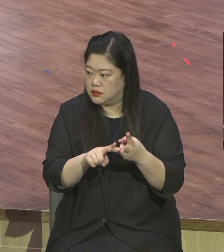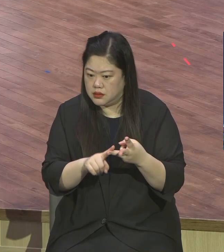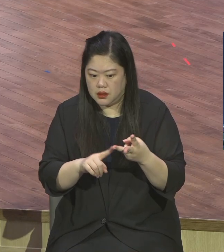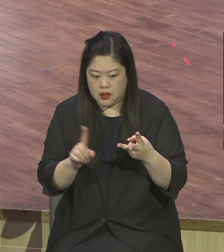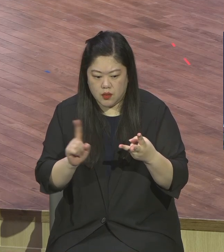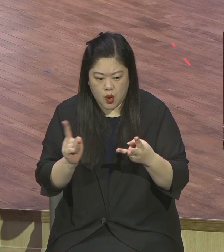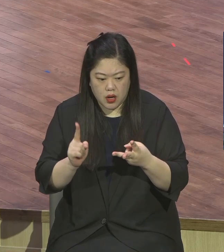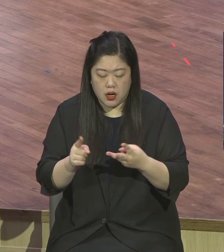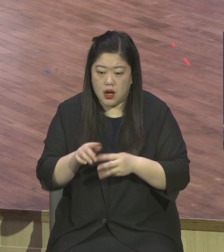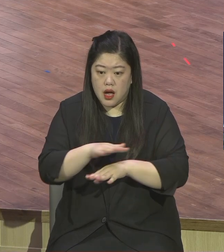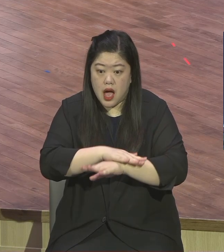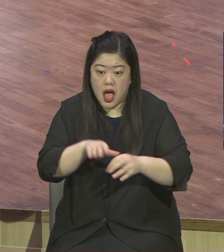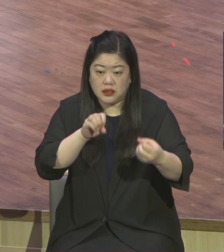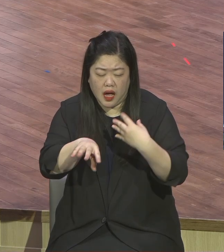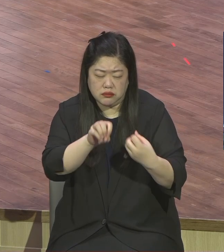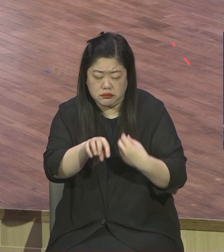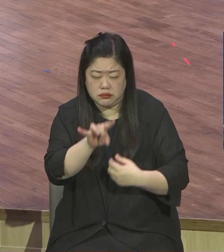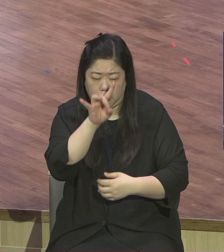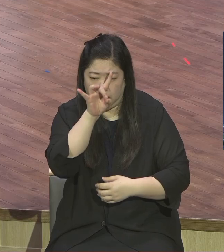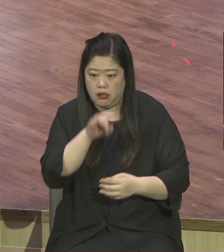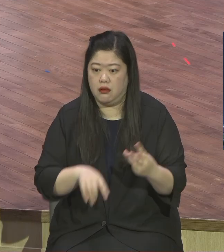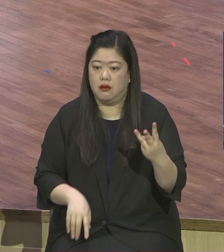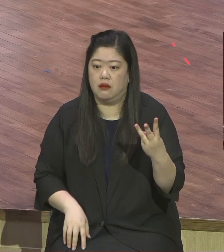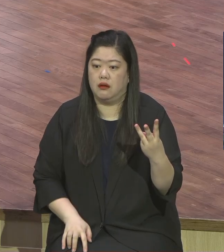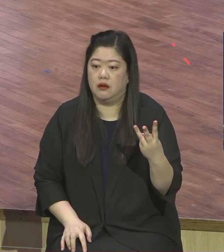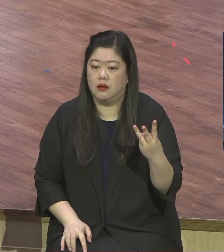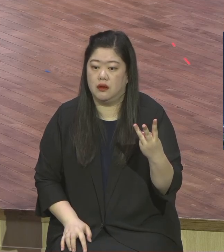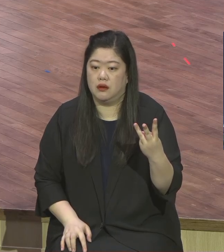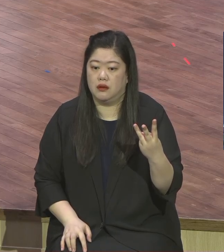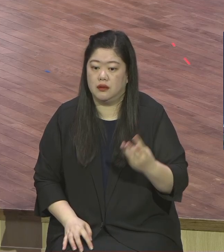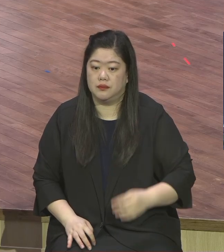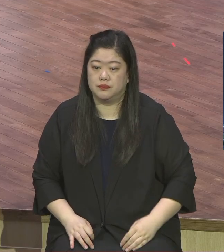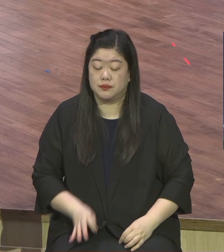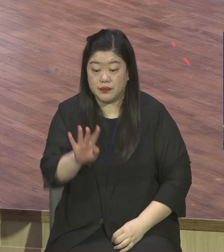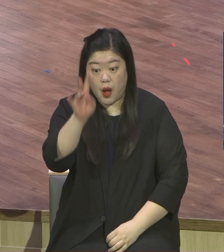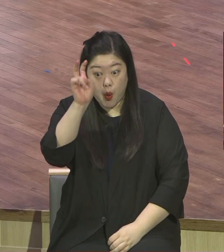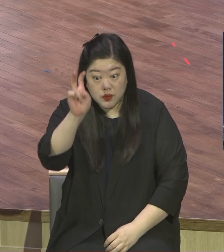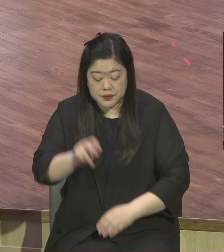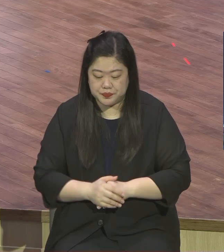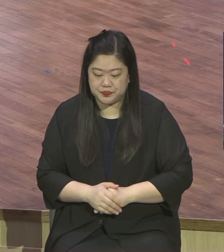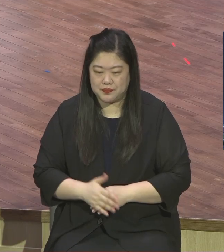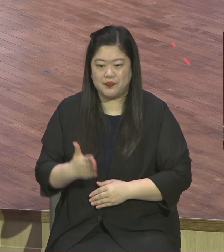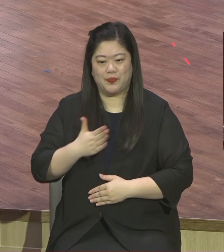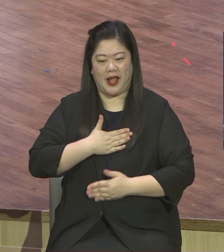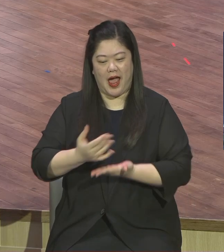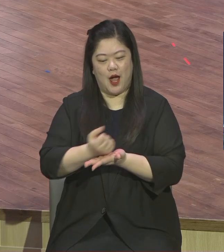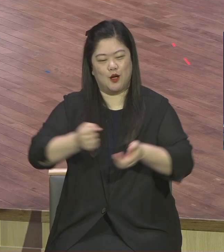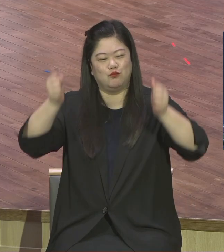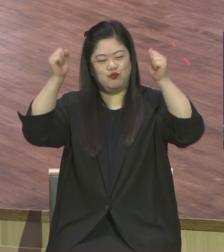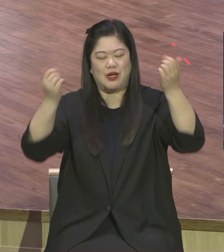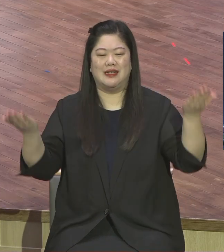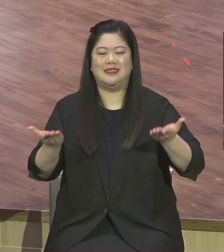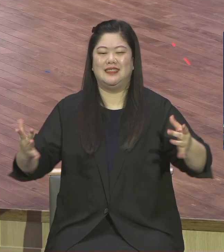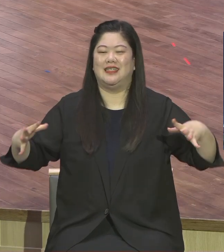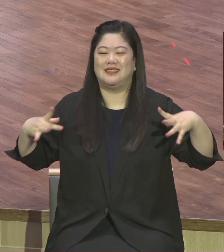무속인이 자기가 너무 좋아서 나 우리 자식에게 무속인 시길 거야 한 무속인 단 한 명도 없는 거예요